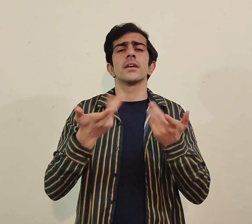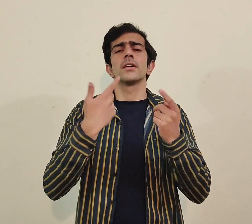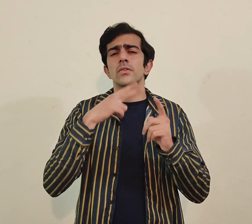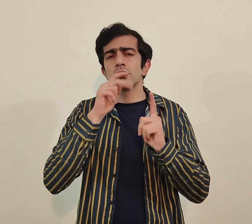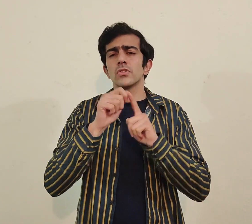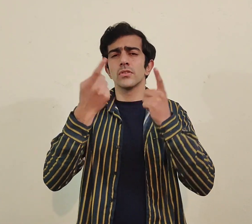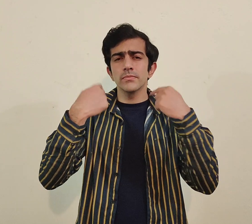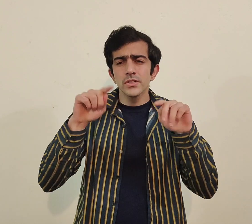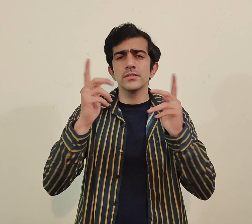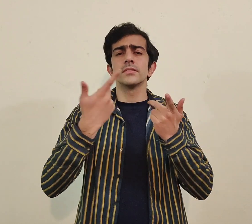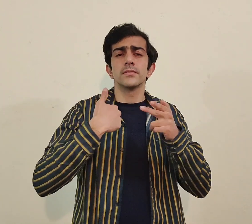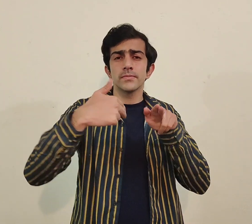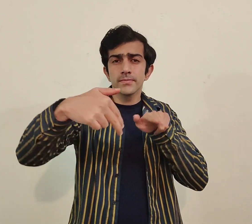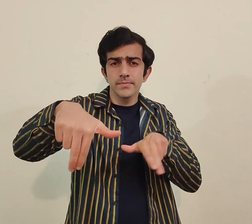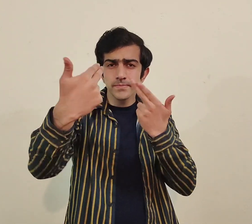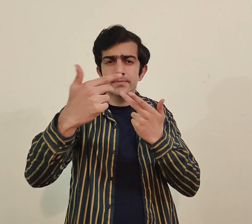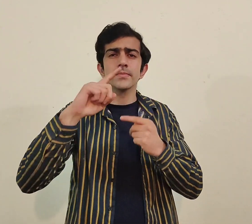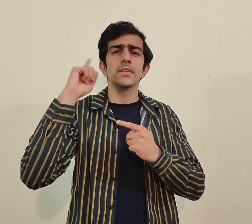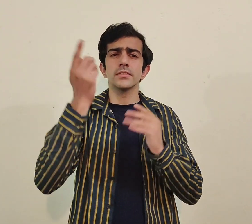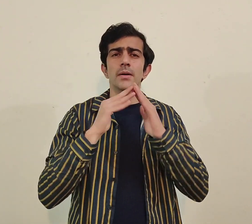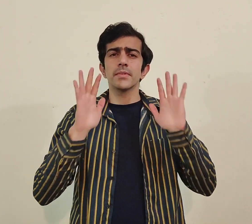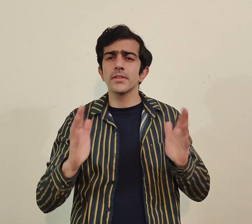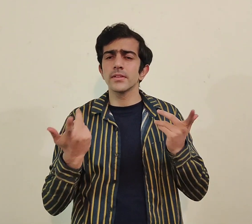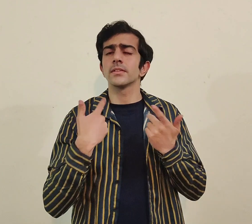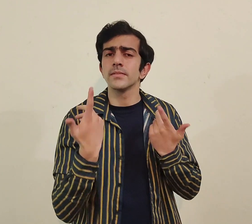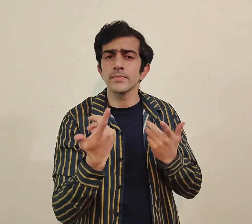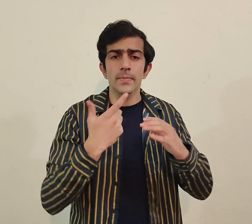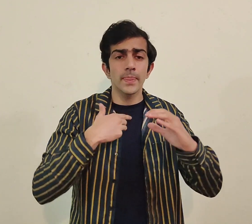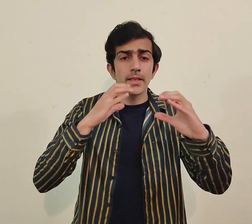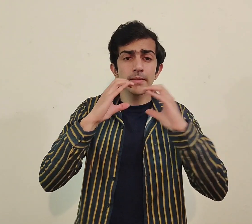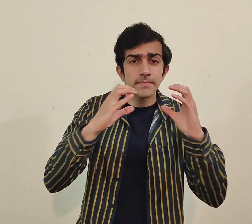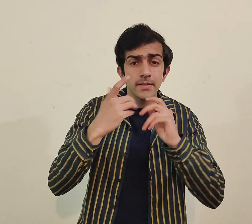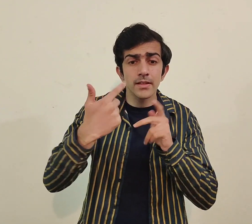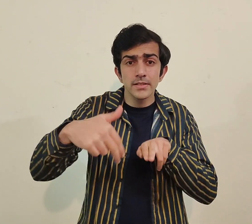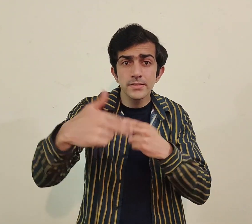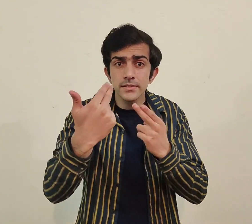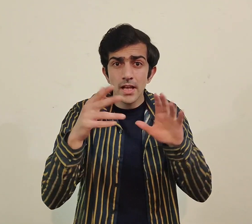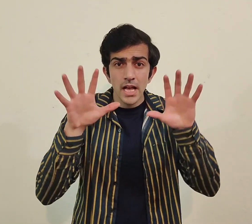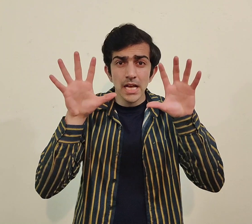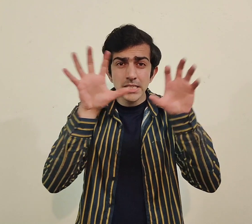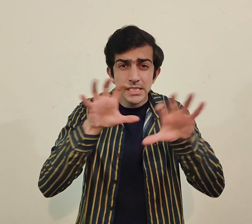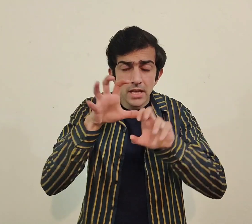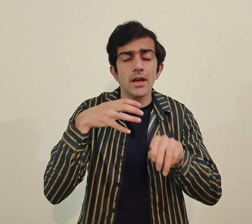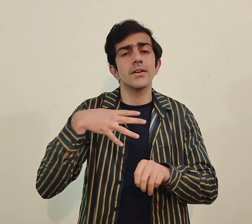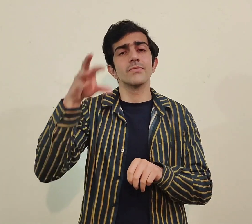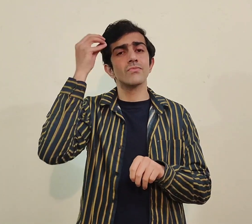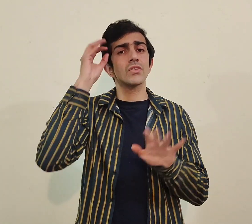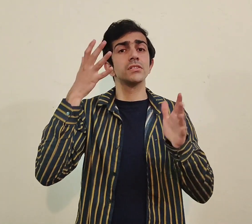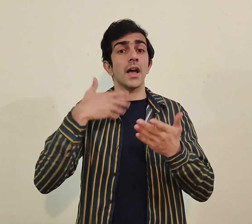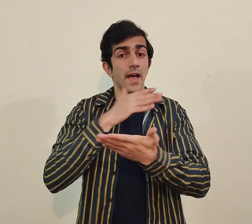دوسرا جو ہے وہ لائک کا اگر کوئی میٹنگ ہو رہی ہے یا ویڈیو کال ہو رہی ہے اور کمیونیکیشن کے دوران جو ہے ویڈیو کال سٹک ہو رہی ہے